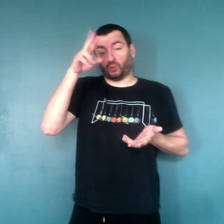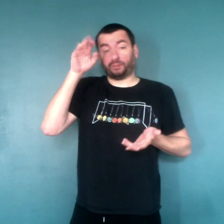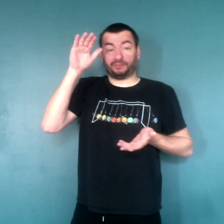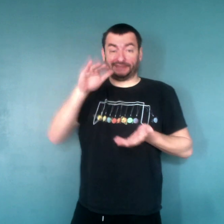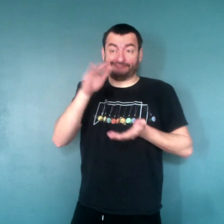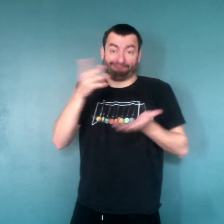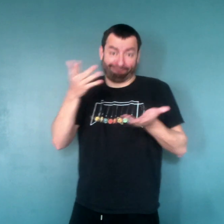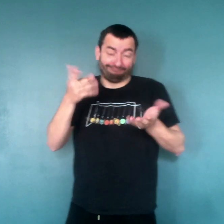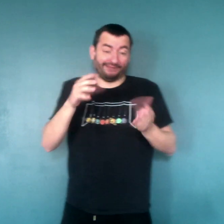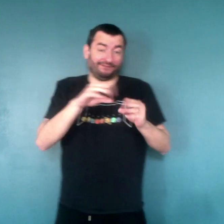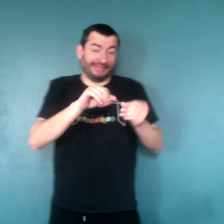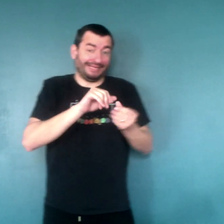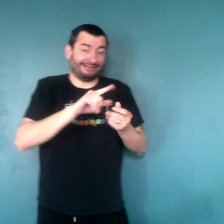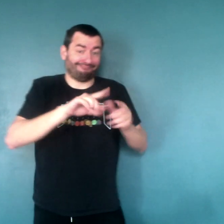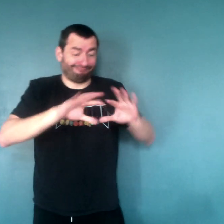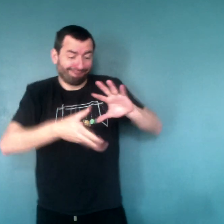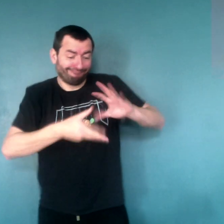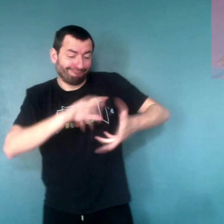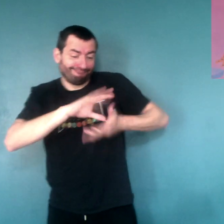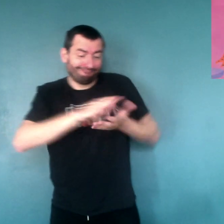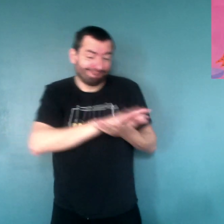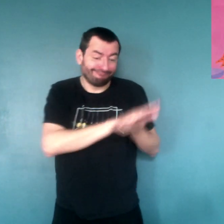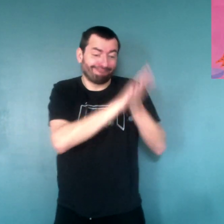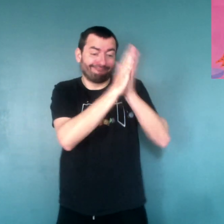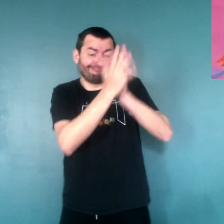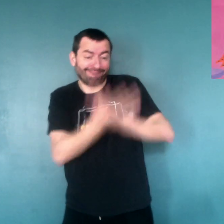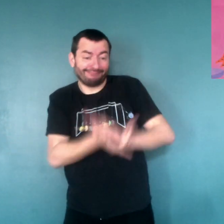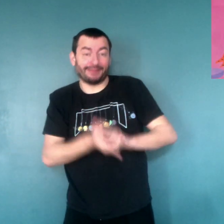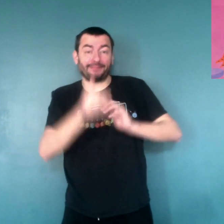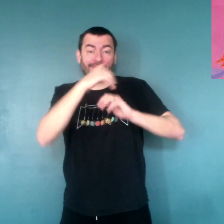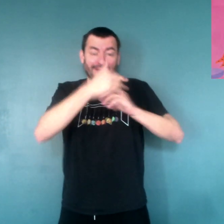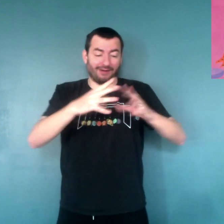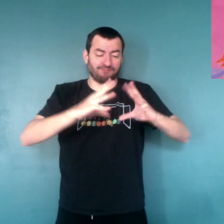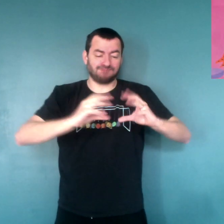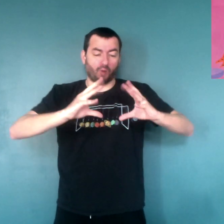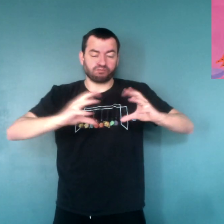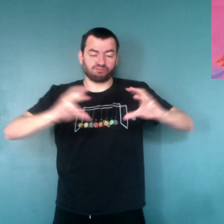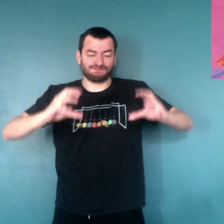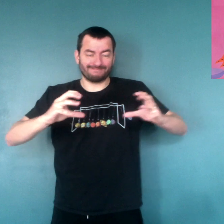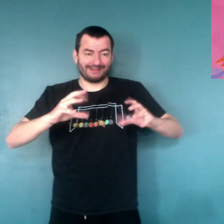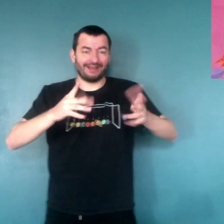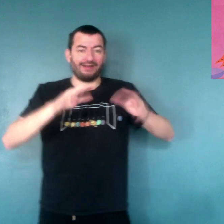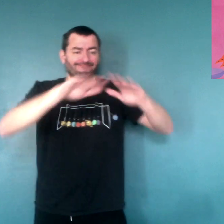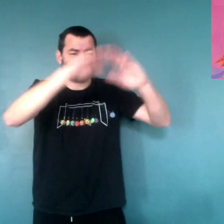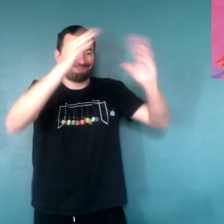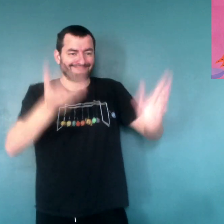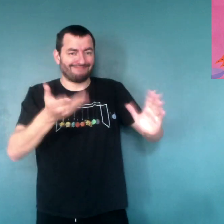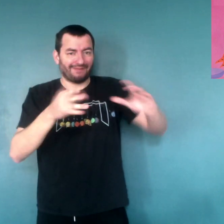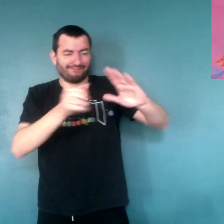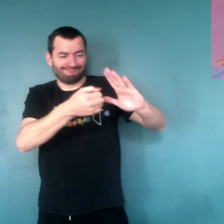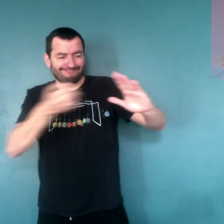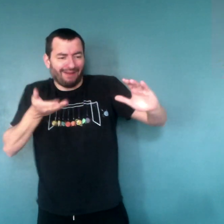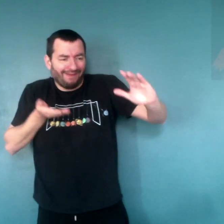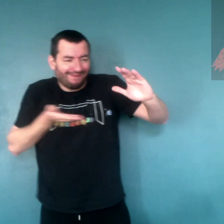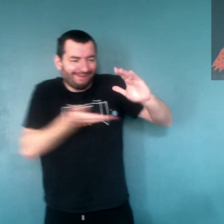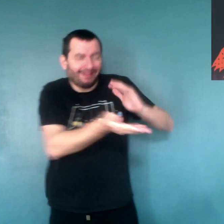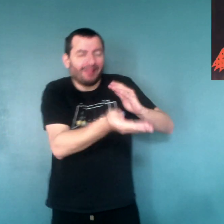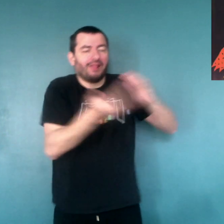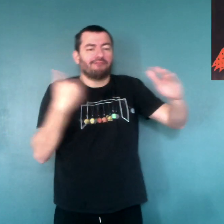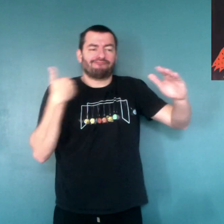Ben, la petite poule rousse pétrit la farine pour en faire un bon pain. Le met au four et